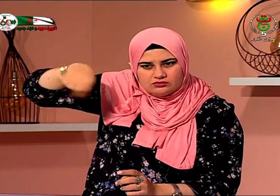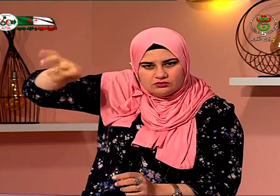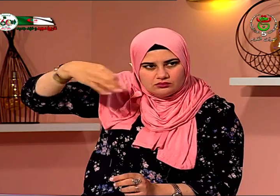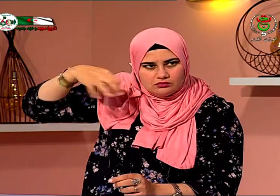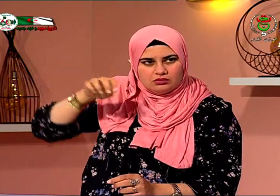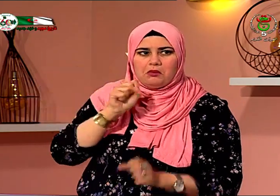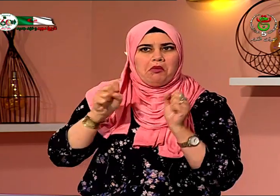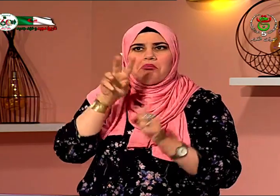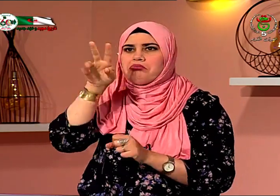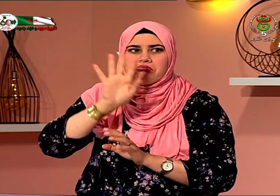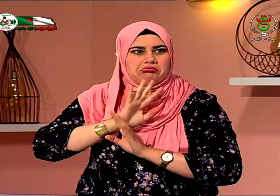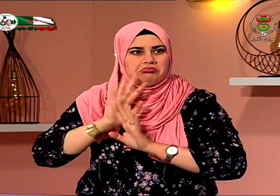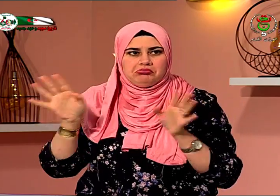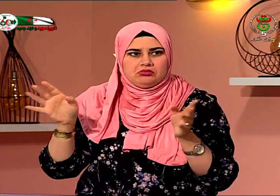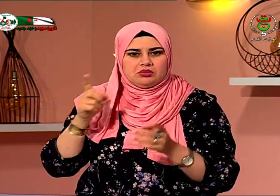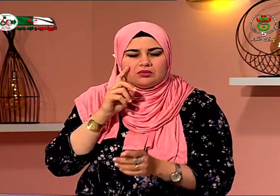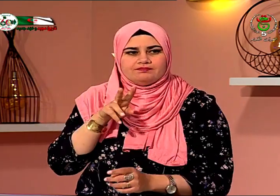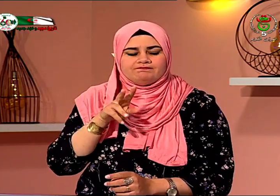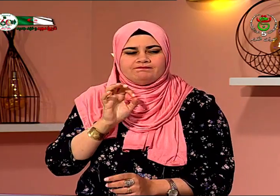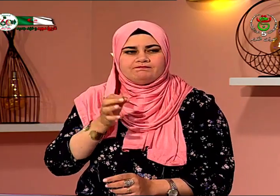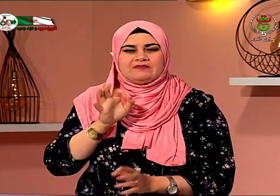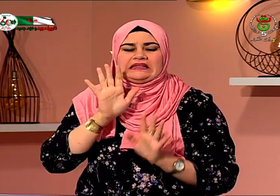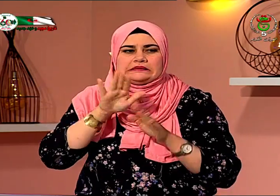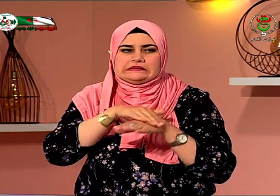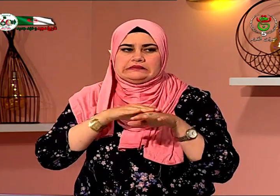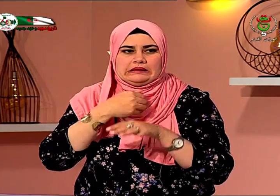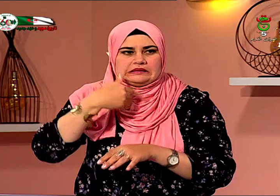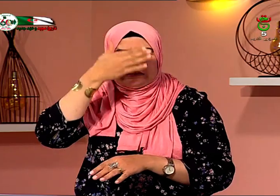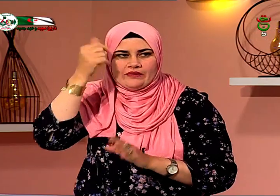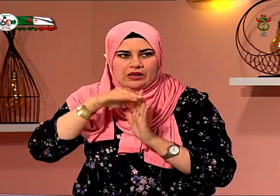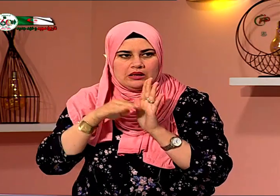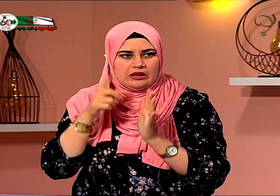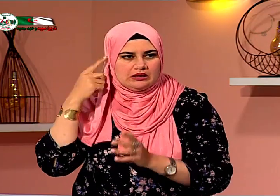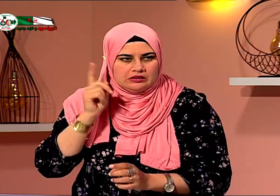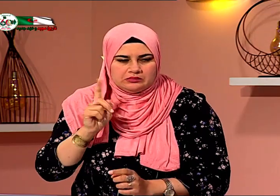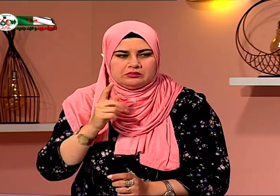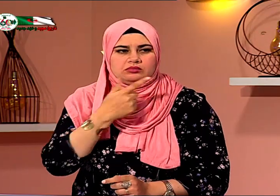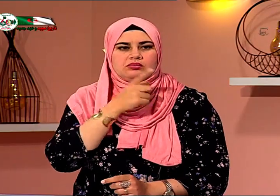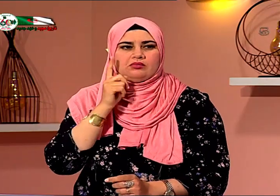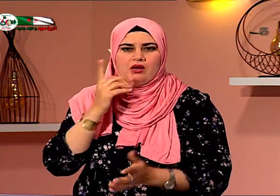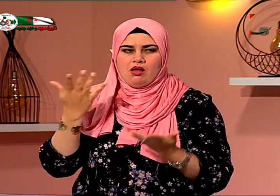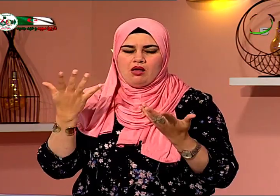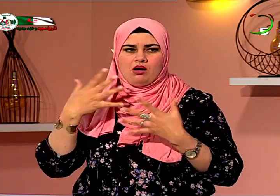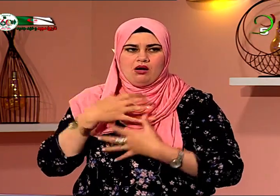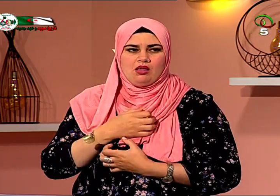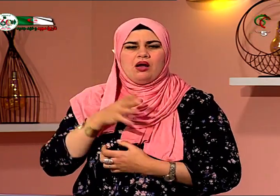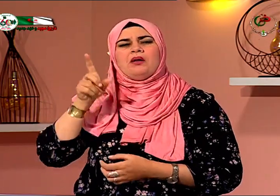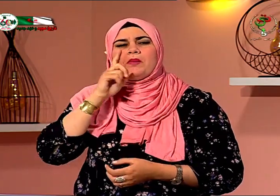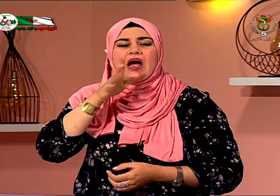فرحة لكن ولدتي أصرت أن أقوم ذلك من ورائي من ورائي ولما قاموا بذلك لم